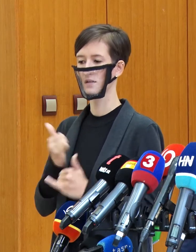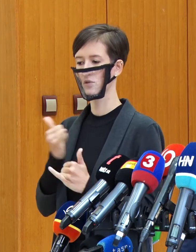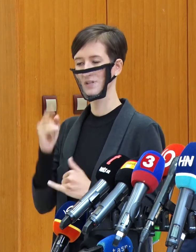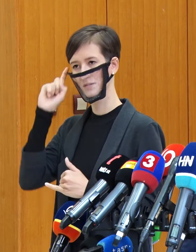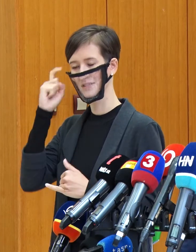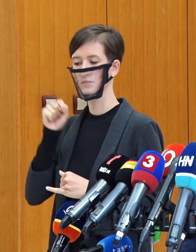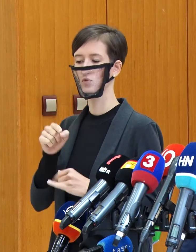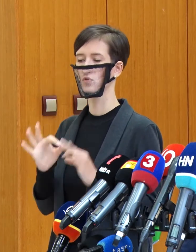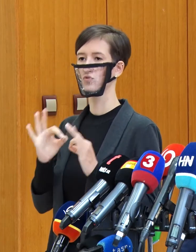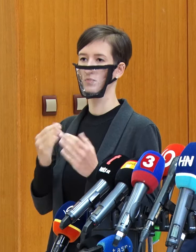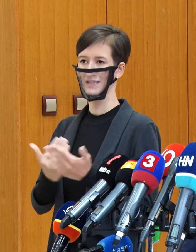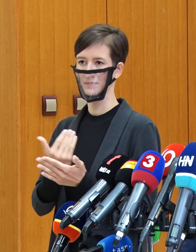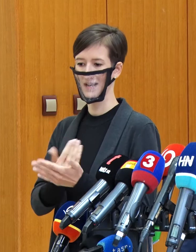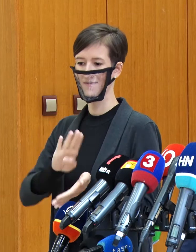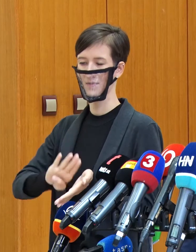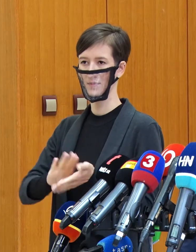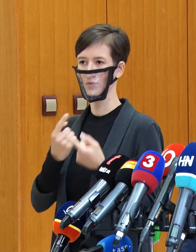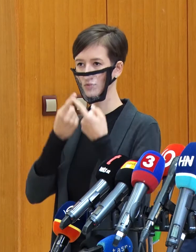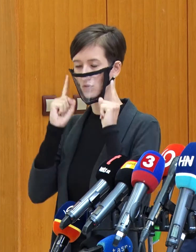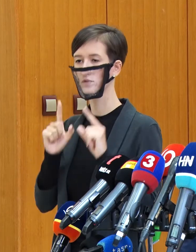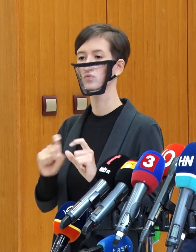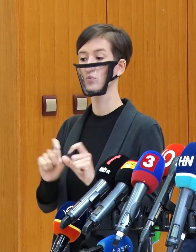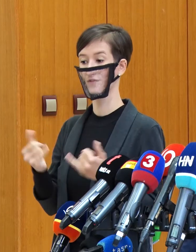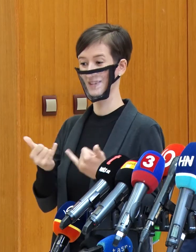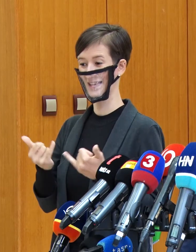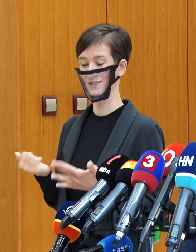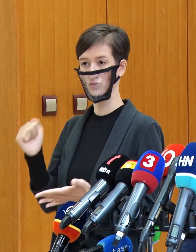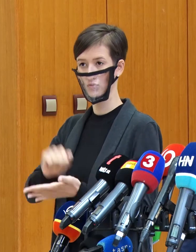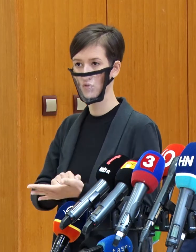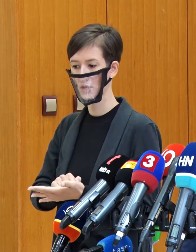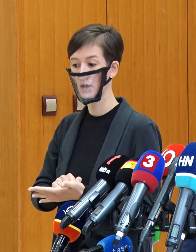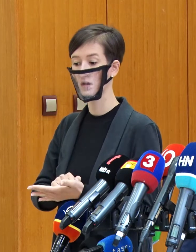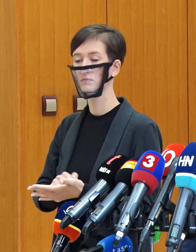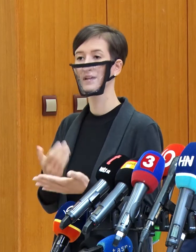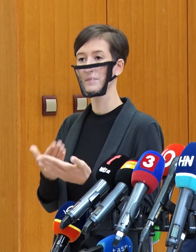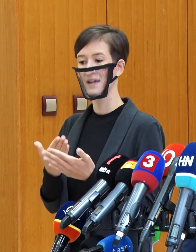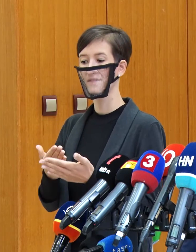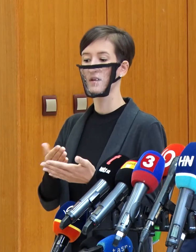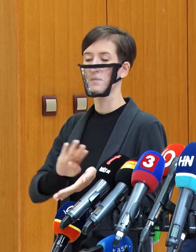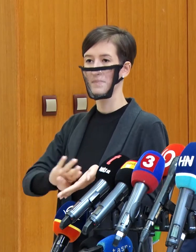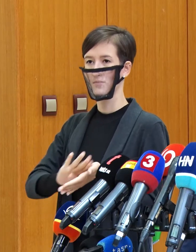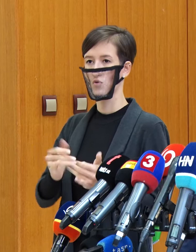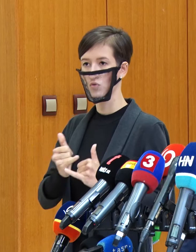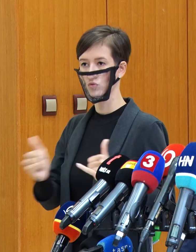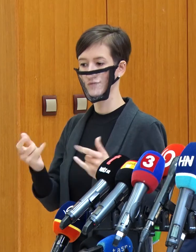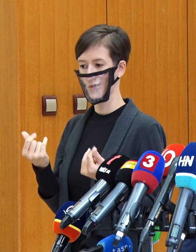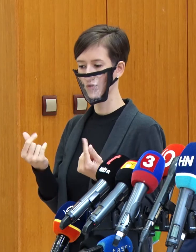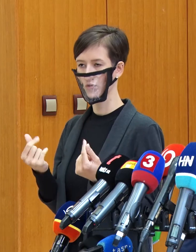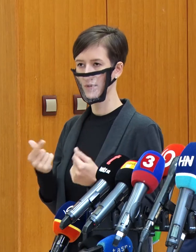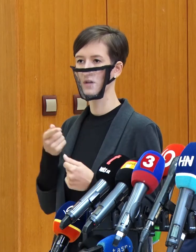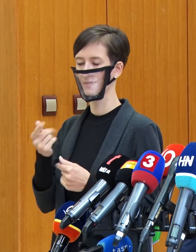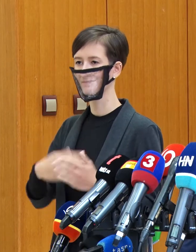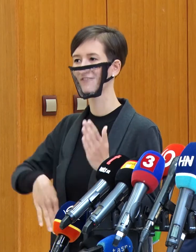dobrá správa pre Slovensko, pretože zdroje, ktoré budú alokované pre nás, sú podstatne vyššie, ako sme